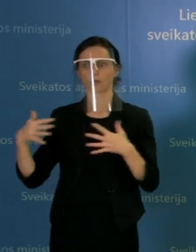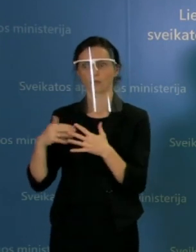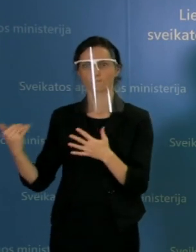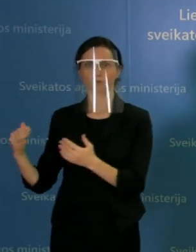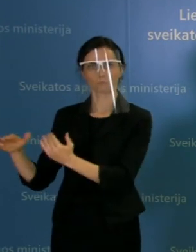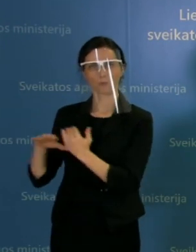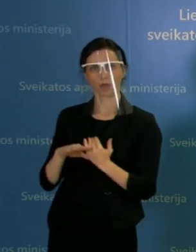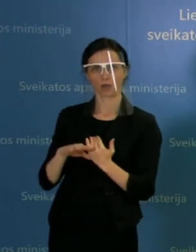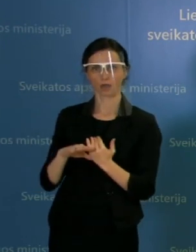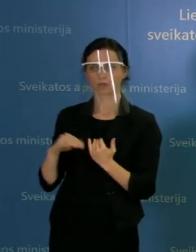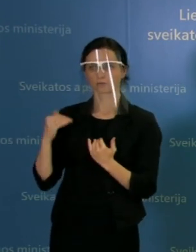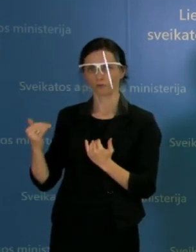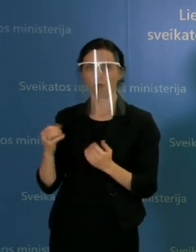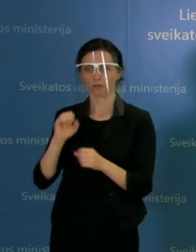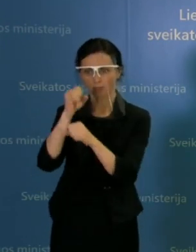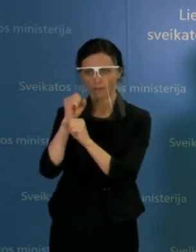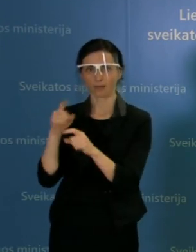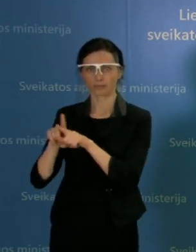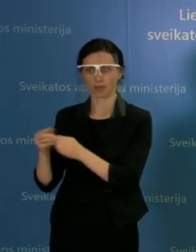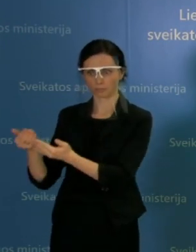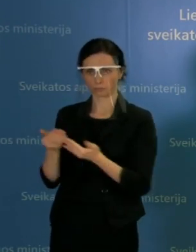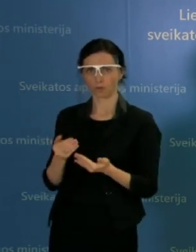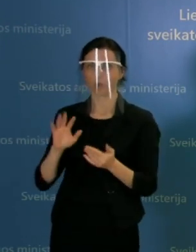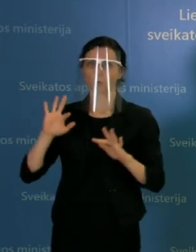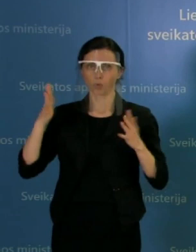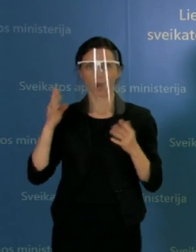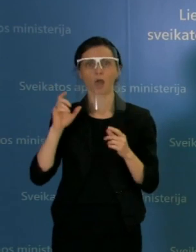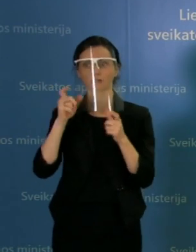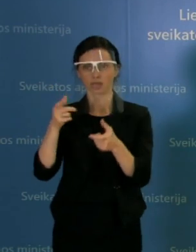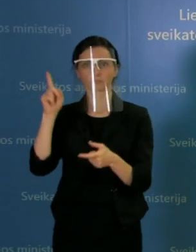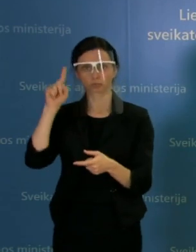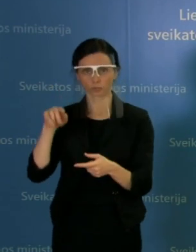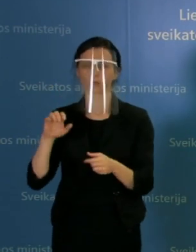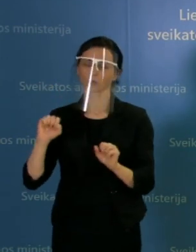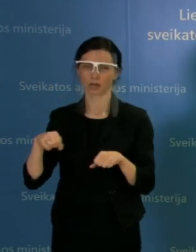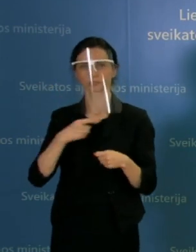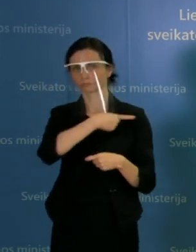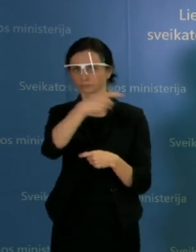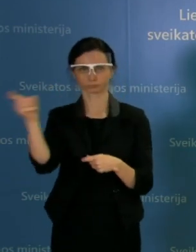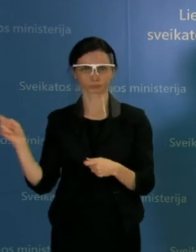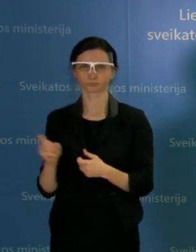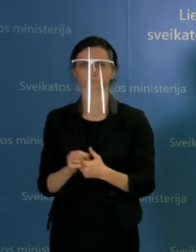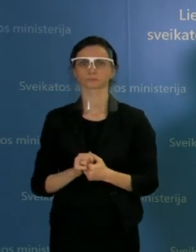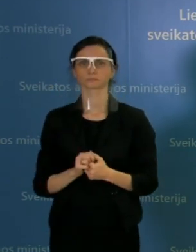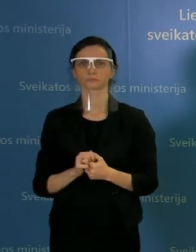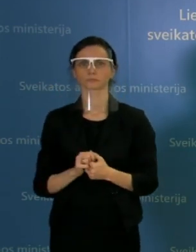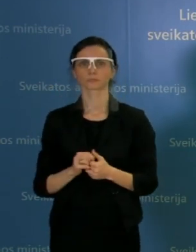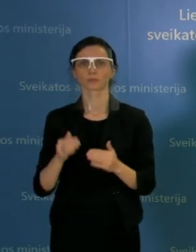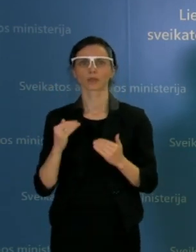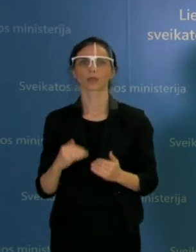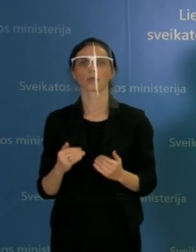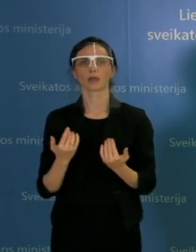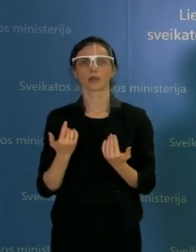referentinės laboratorijos. Tai kai turėsim atsakymą, galėsim tikrai informuoti visus. Iš raštuosius tų klausimų toks